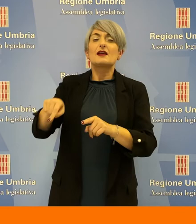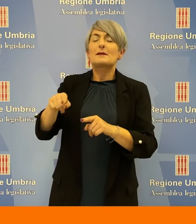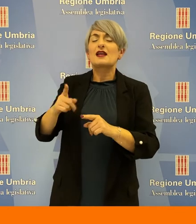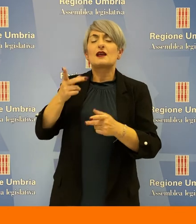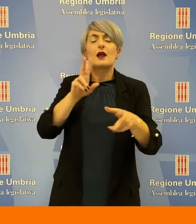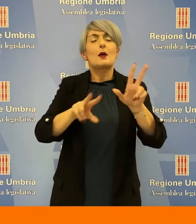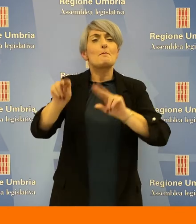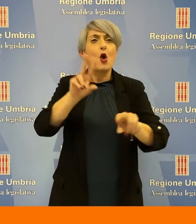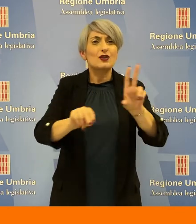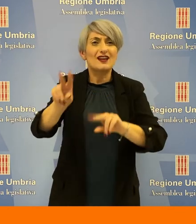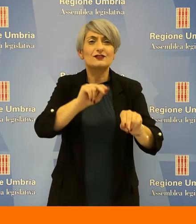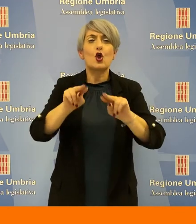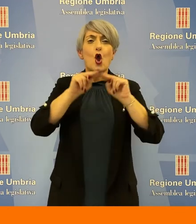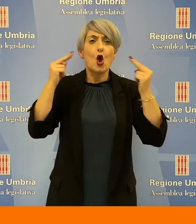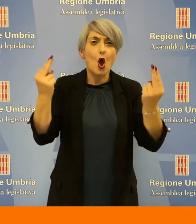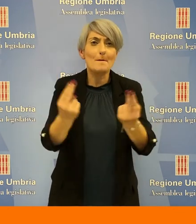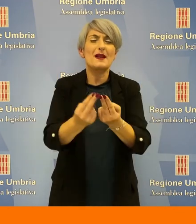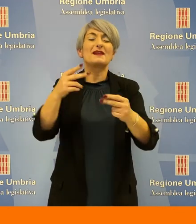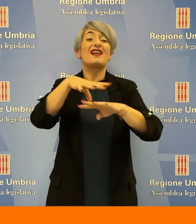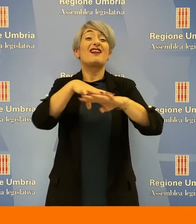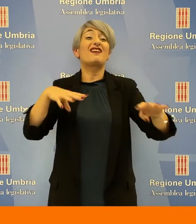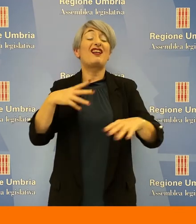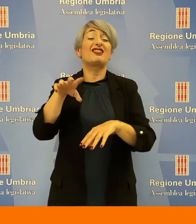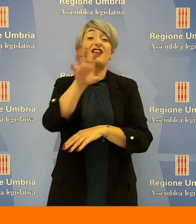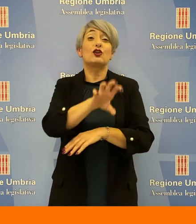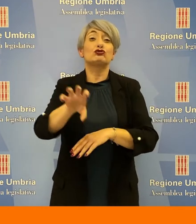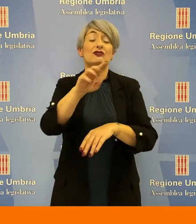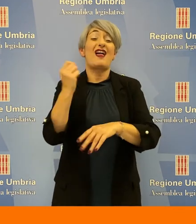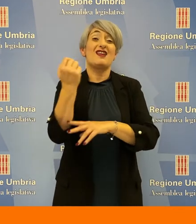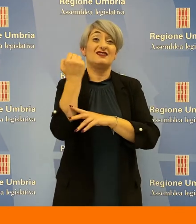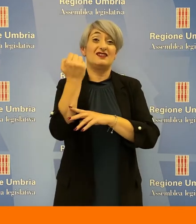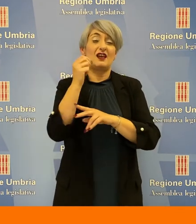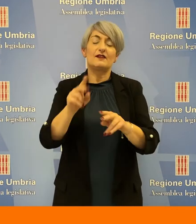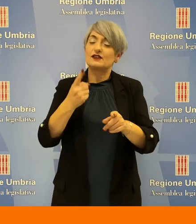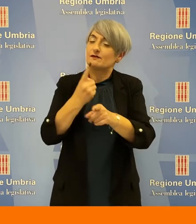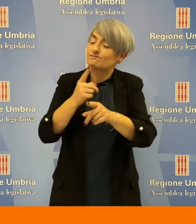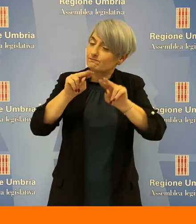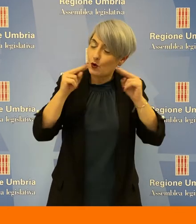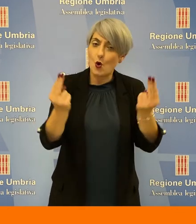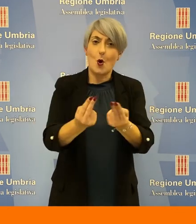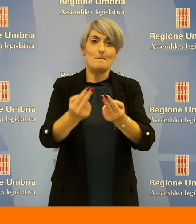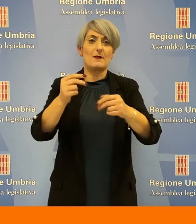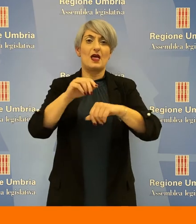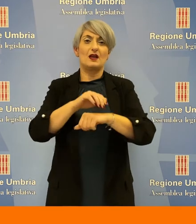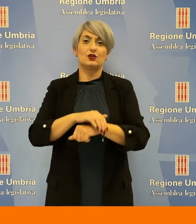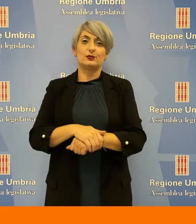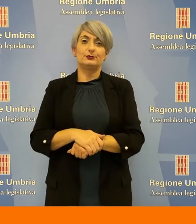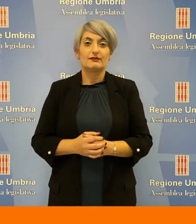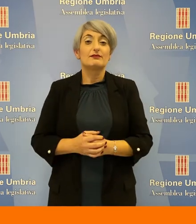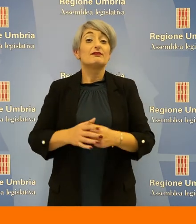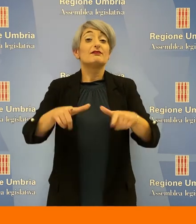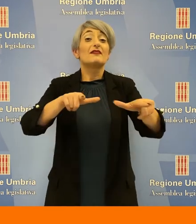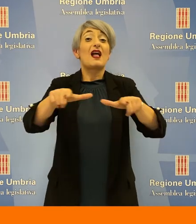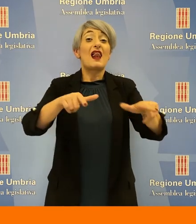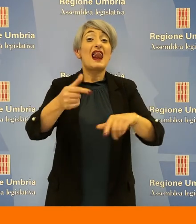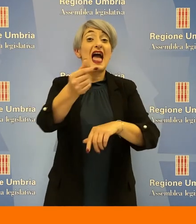dei servizi. Risanare e valorizzare il lago Trasimeno è quanto chiedono attraverso una mozione bipartisan